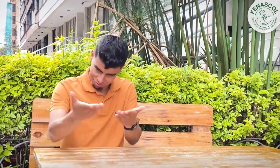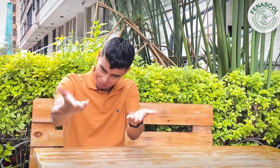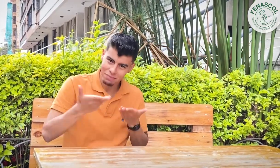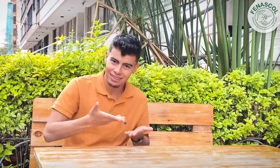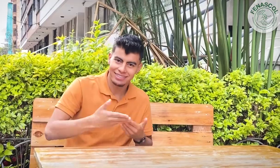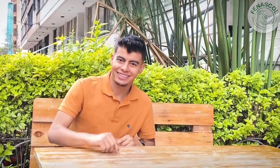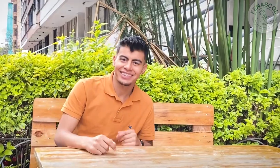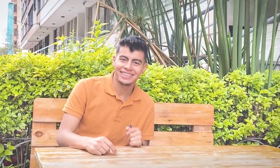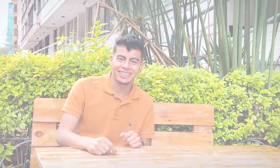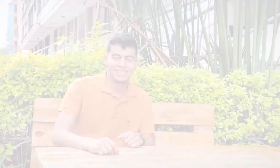¡Bienvenidos! ¡Bienvenidos! ¡Bienvenidos!